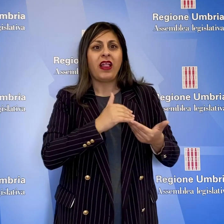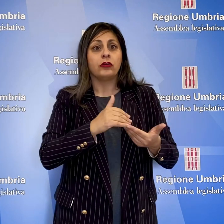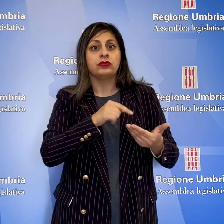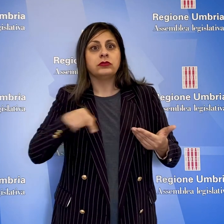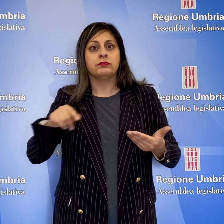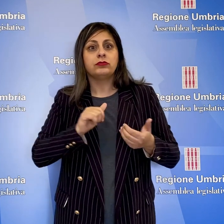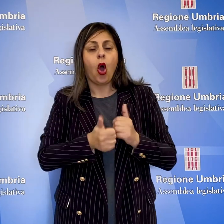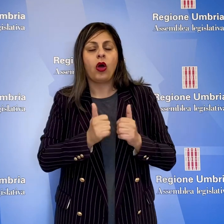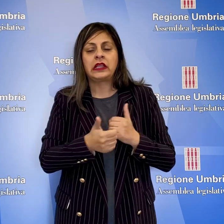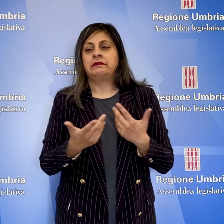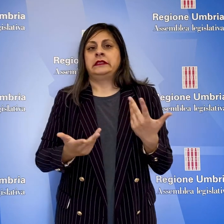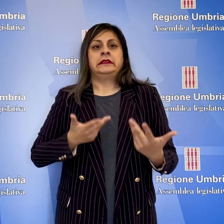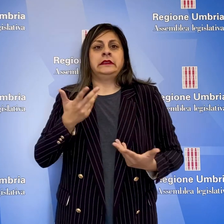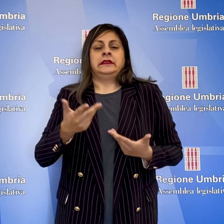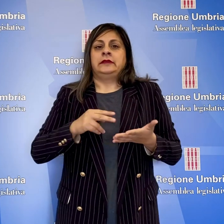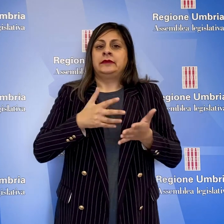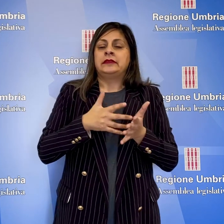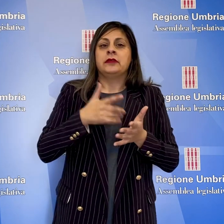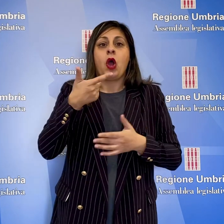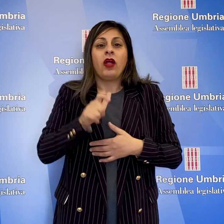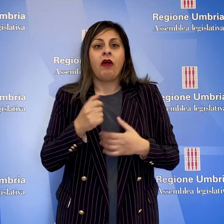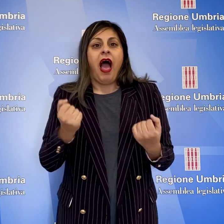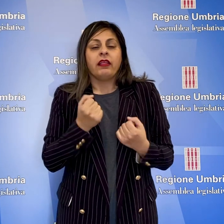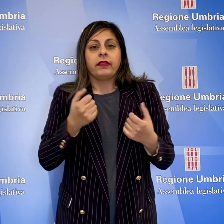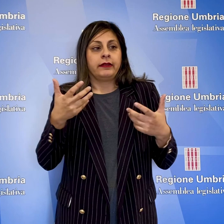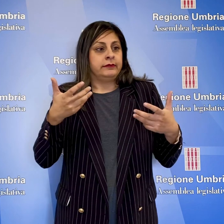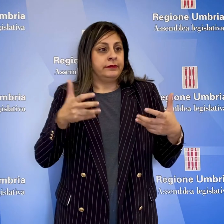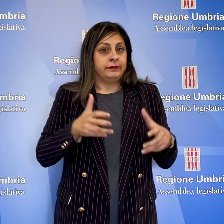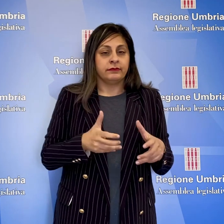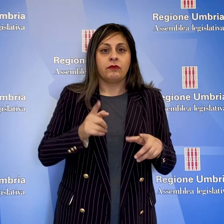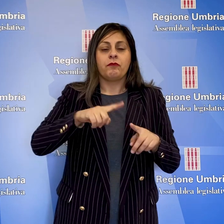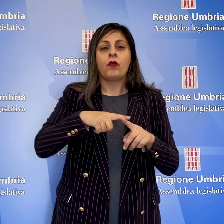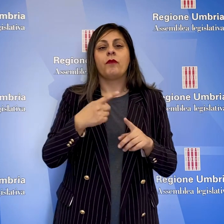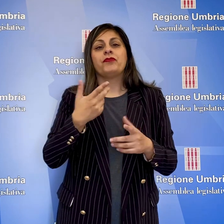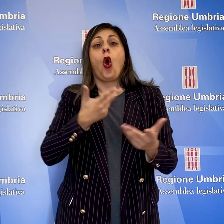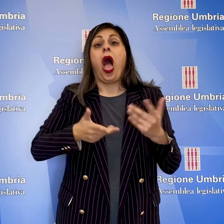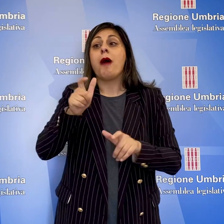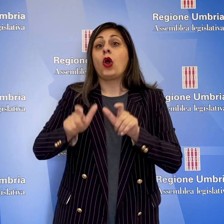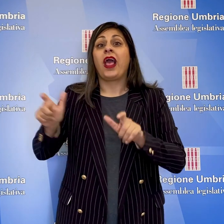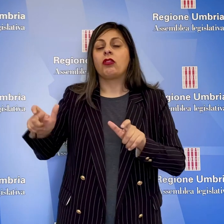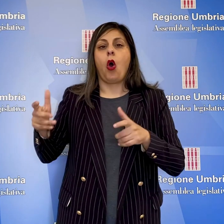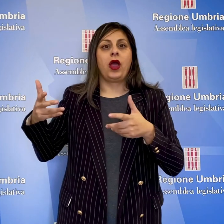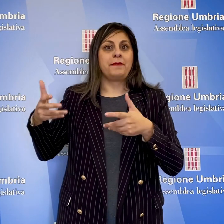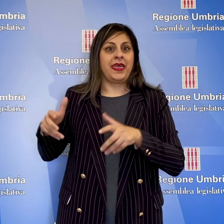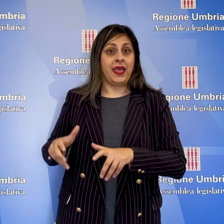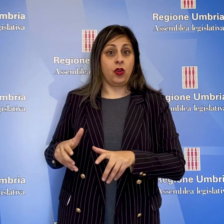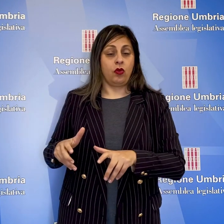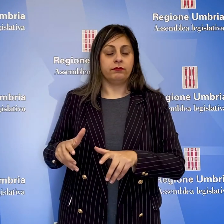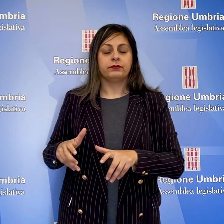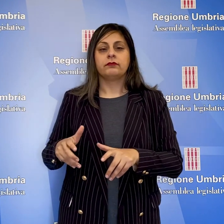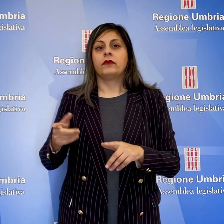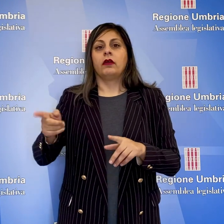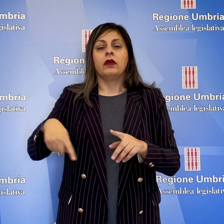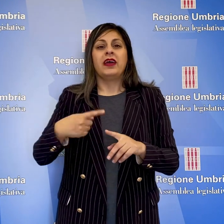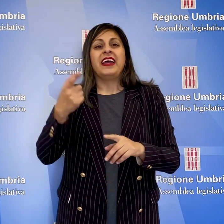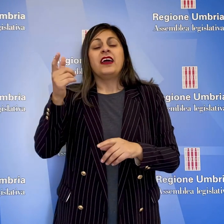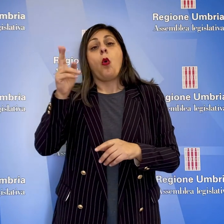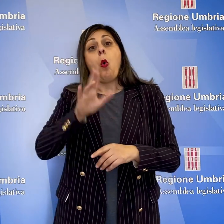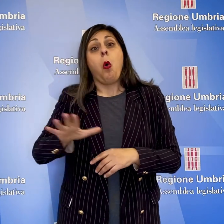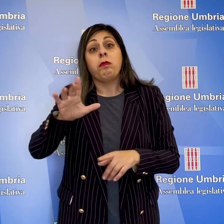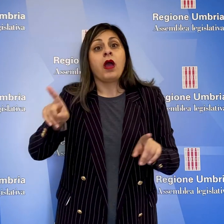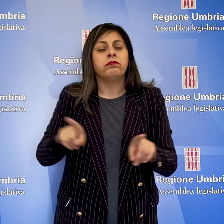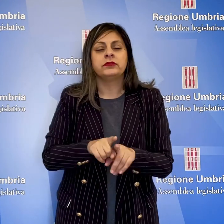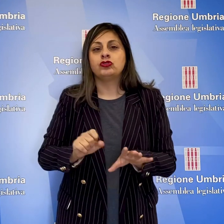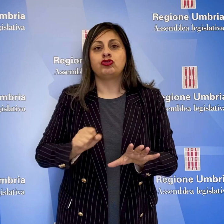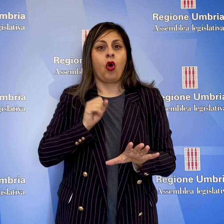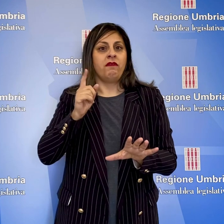molte associazioni sportive prevedono di dover ridurre le proprie attività e anche il numero di collaboratori. Il contraccolpo, anche per